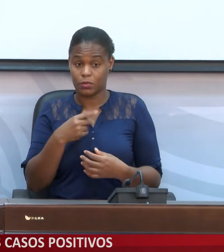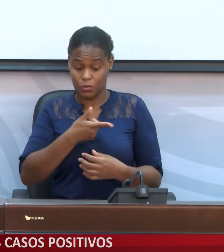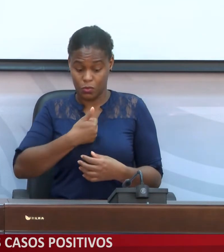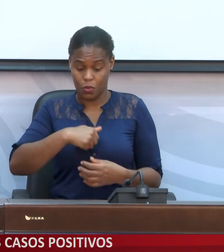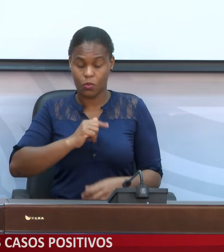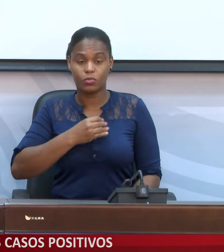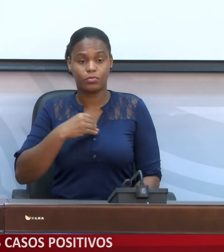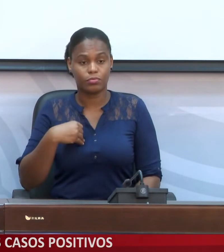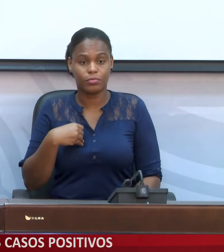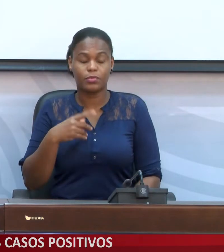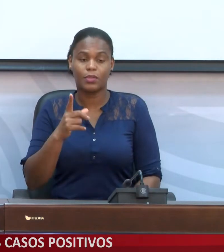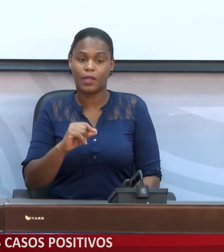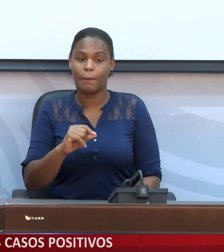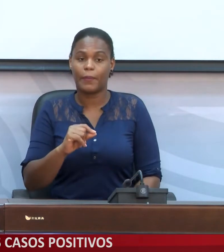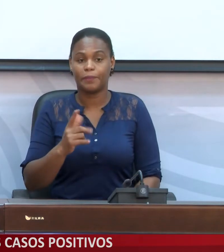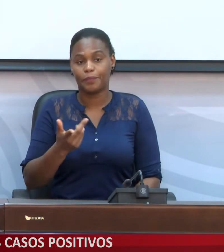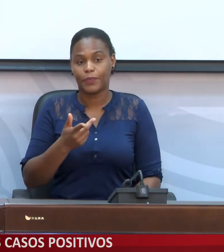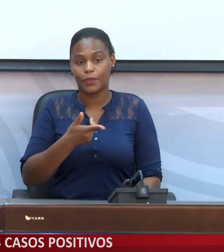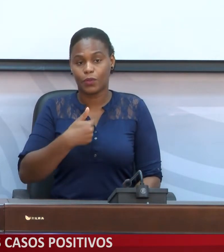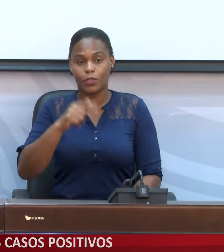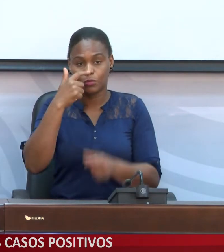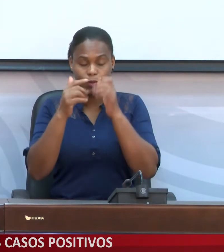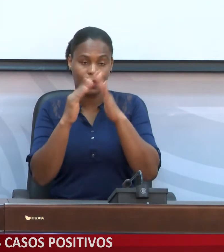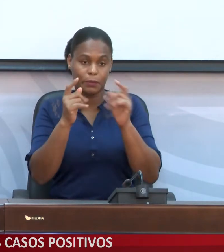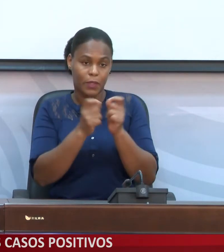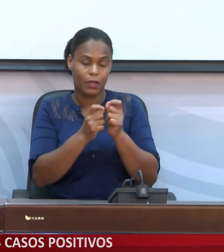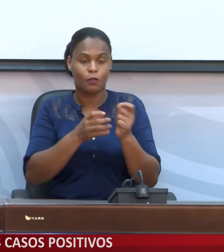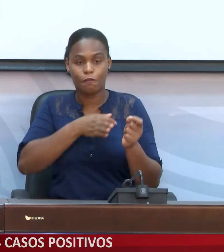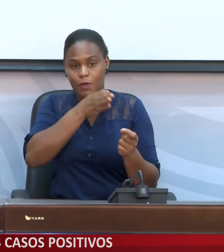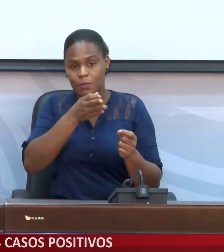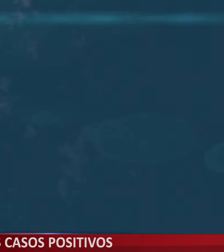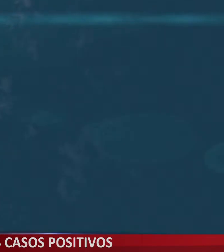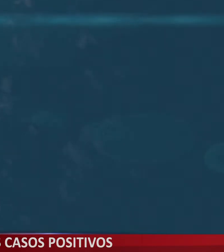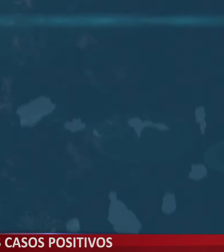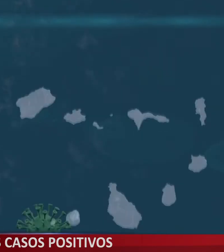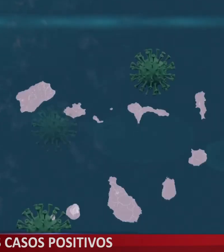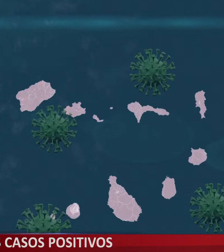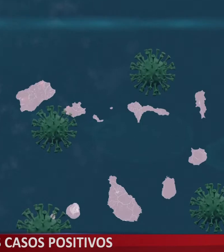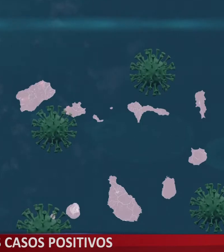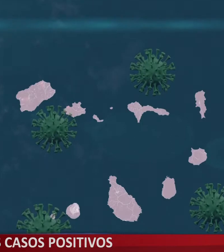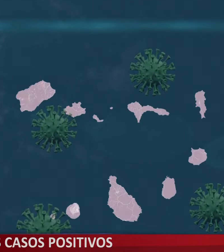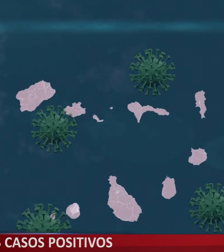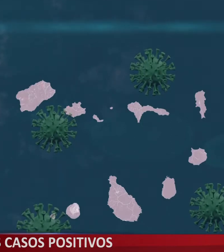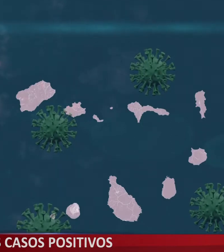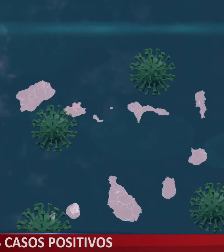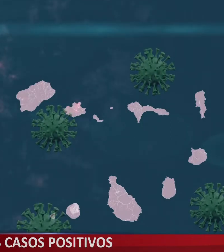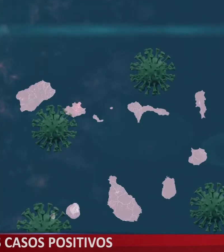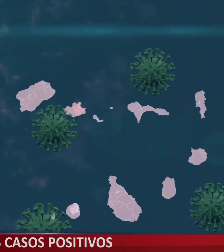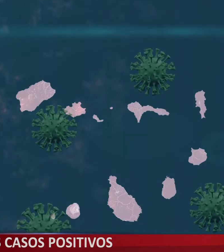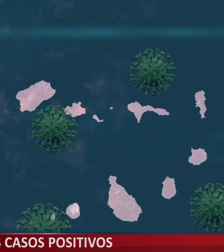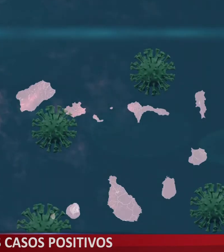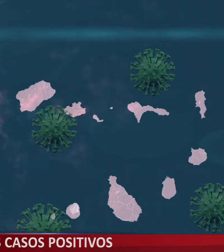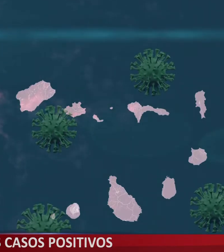nossa saúde, portanto, e também do nosso vizinho, dos nossos familiares e da nossa comunidade. Cabo Verde passa a contar com